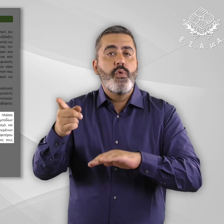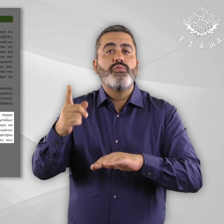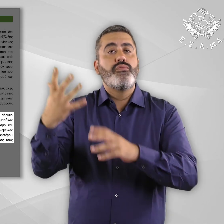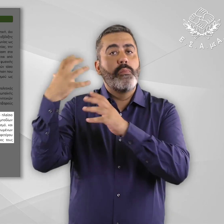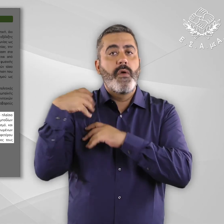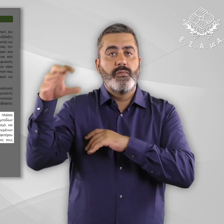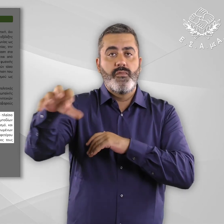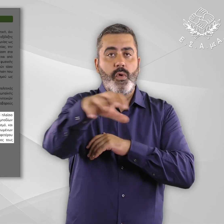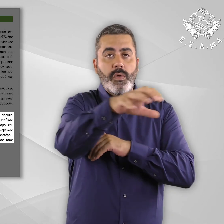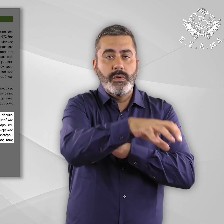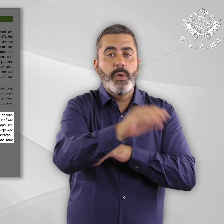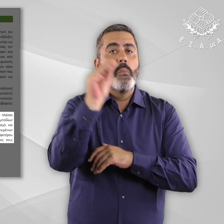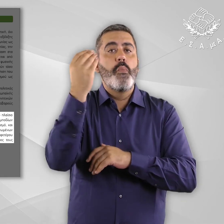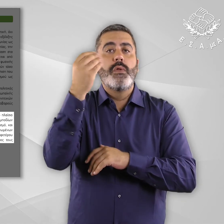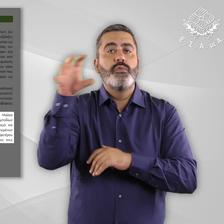φορείς και τους πολιτιστικούς οργανισμούς.